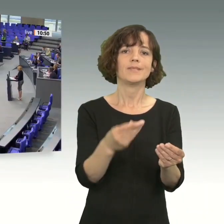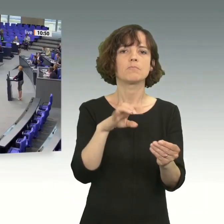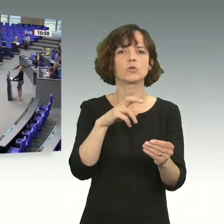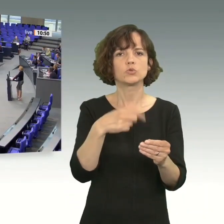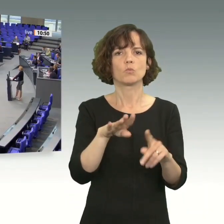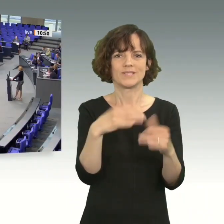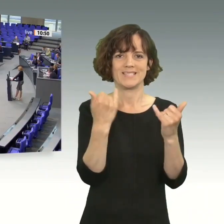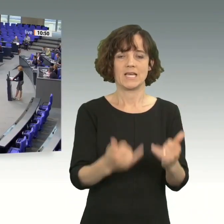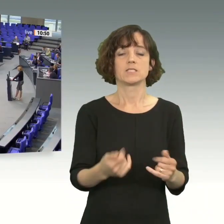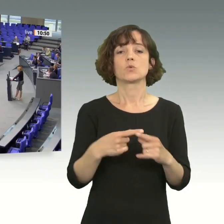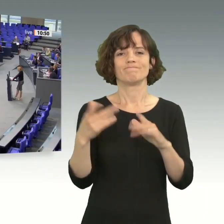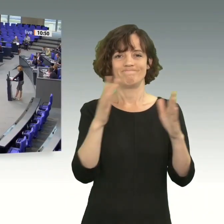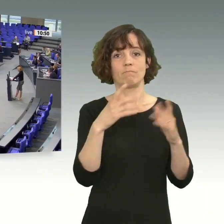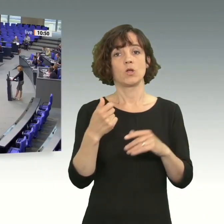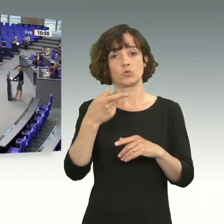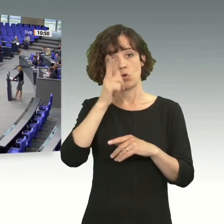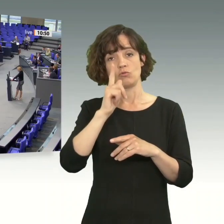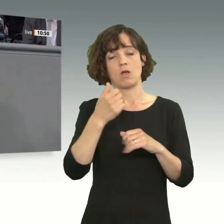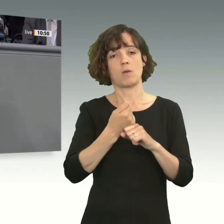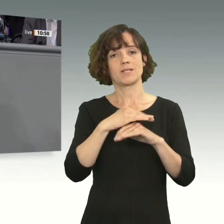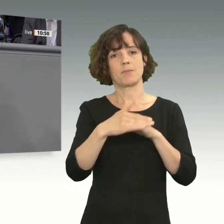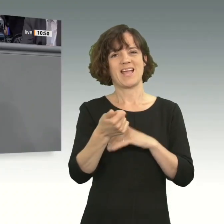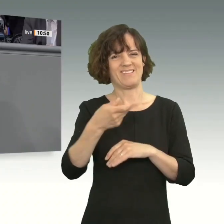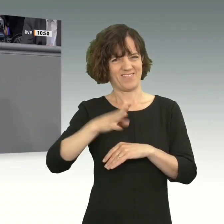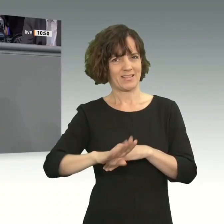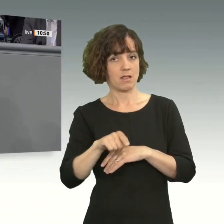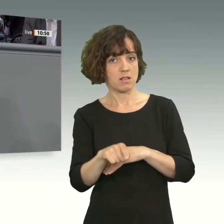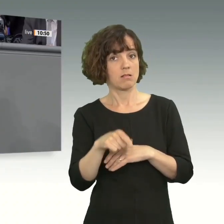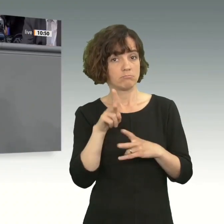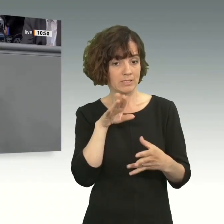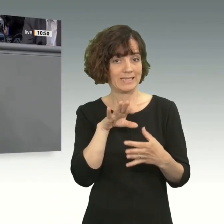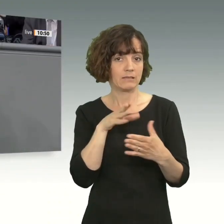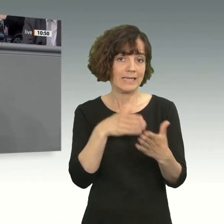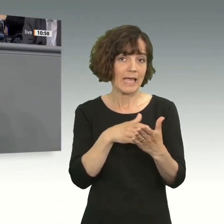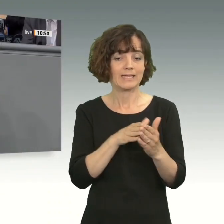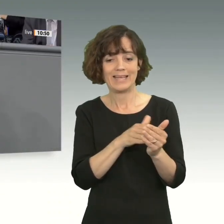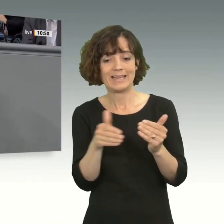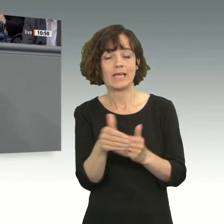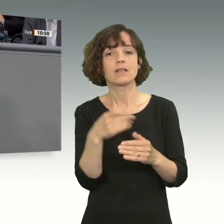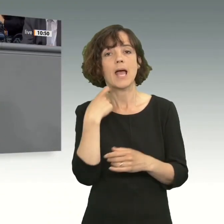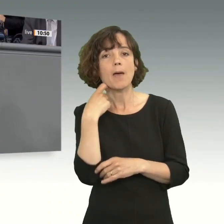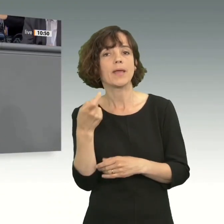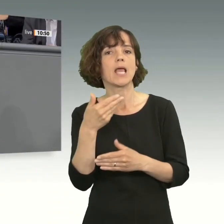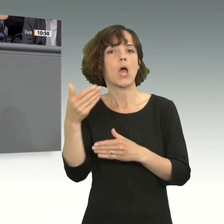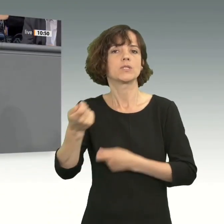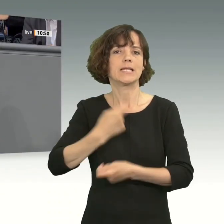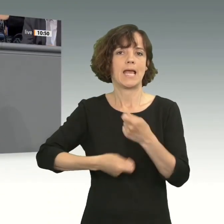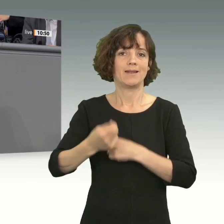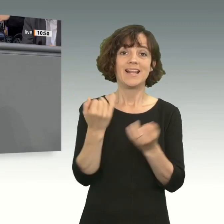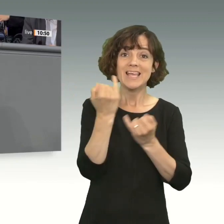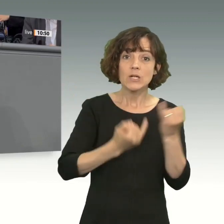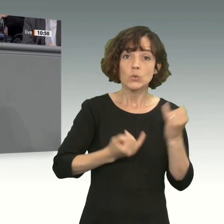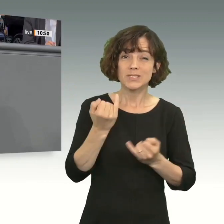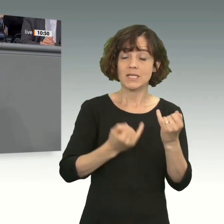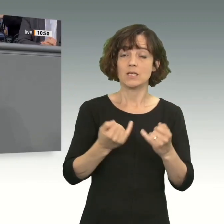Und ein Viertel der deutschen Arbeitsplätze, liebe Kolleginnen und Kollegen, hängen direkt oder indirekt vom Außenhandel ab. In der Industrie ist es